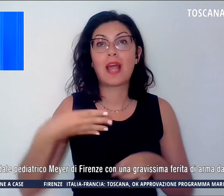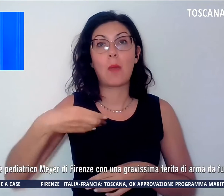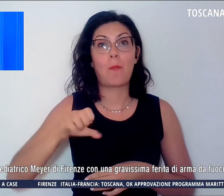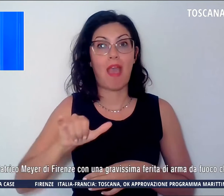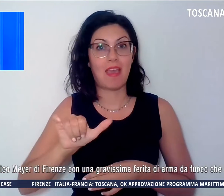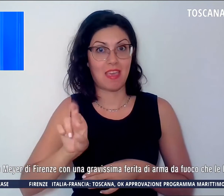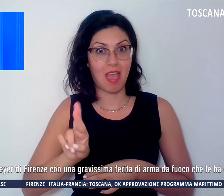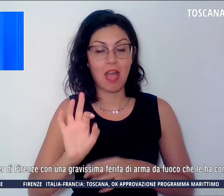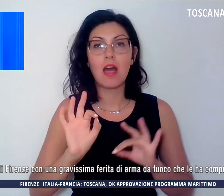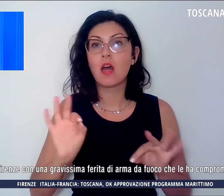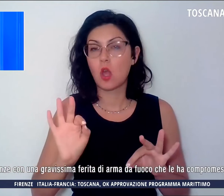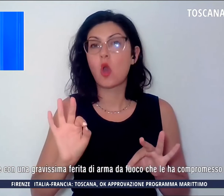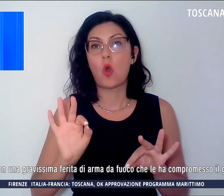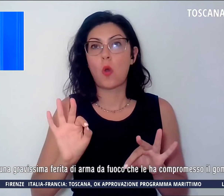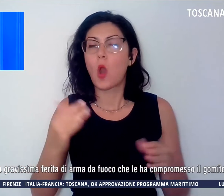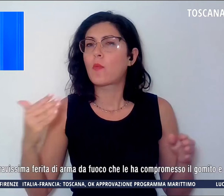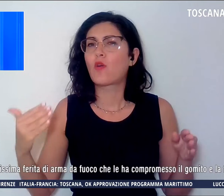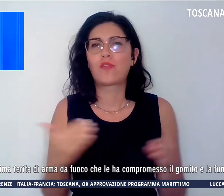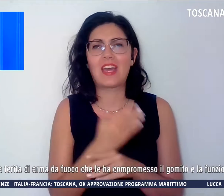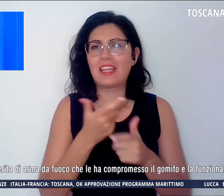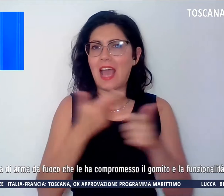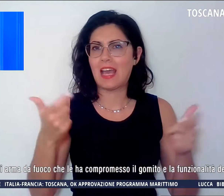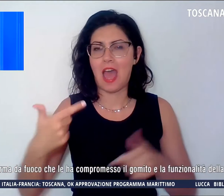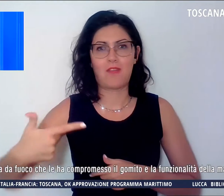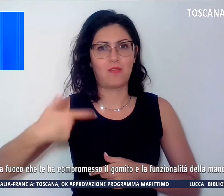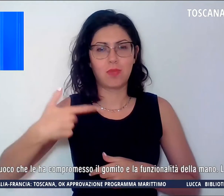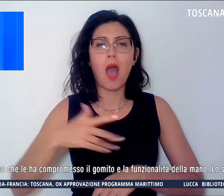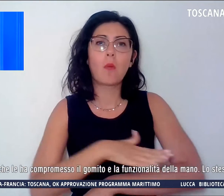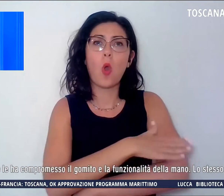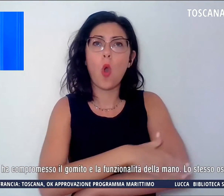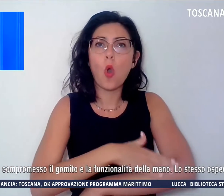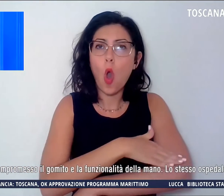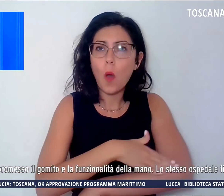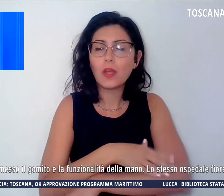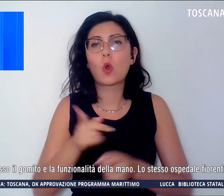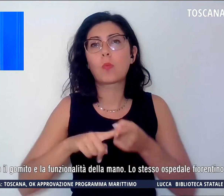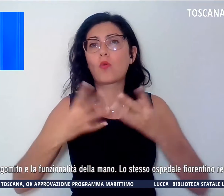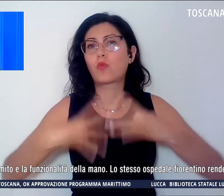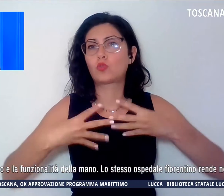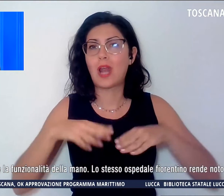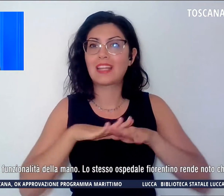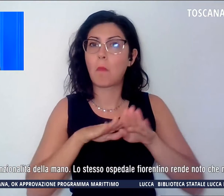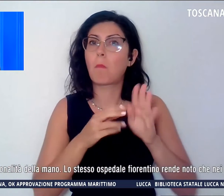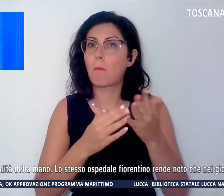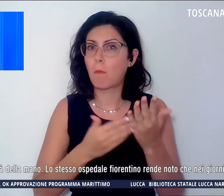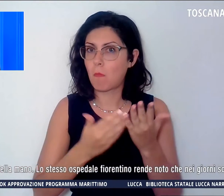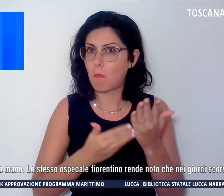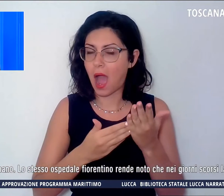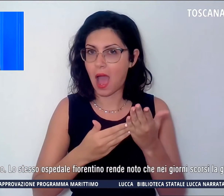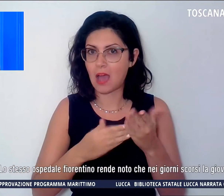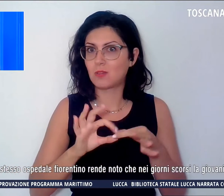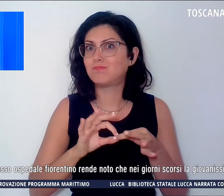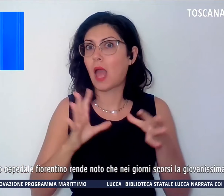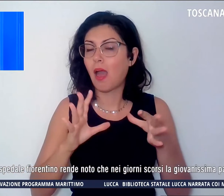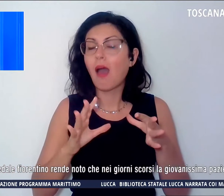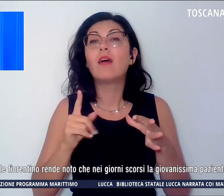ferita di arma da fuoco che le ha compromesso il gomito e la funzionalità della mano. Lo stesso ospedale fiorentino